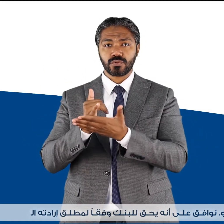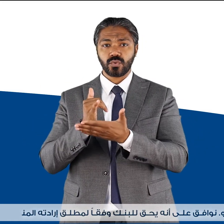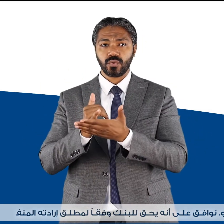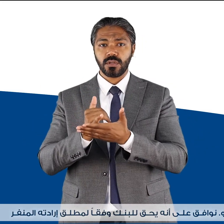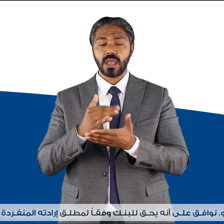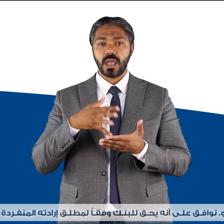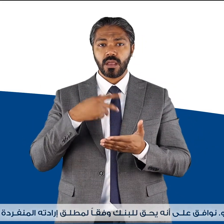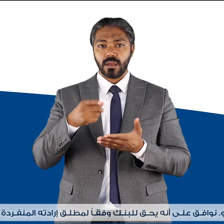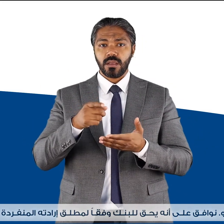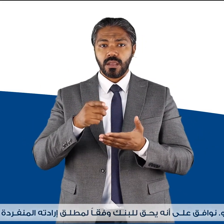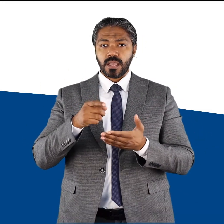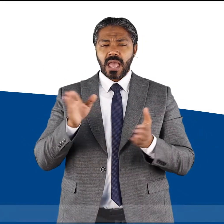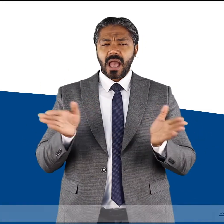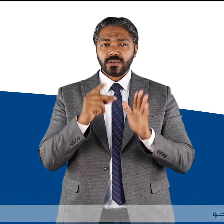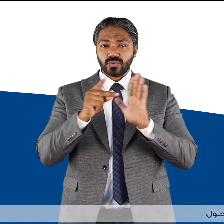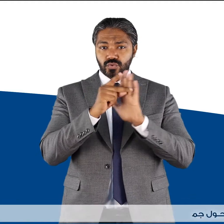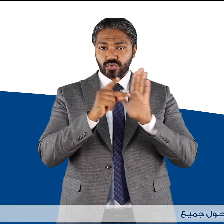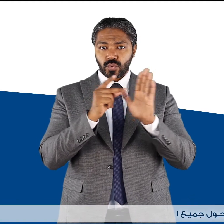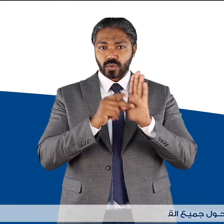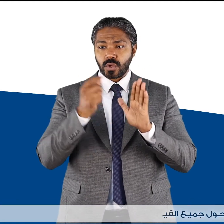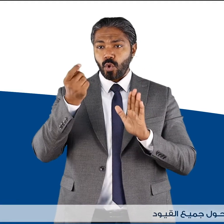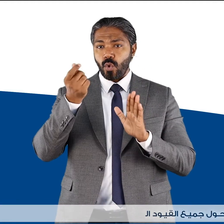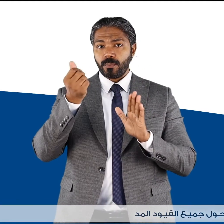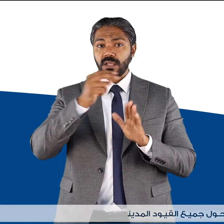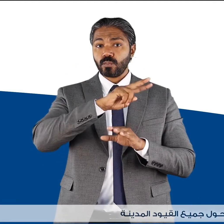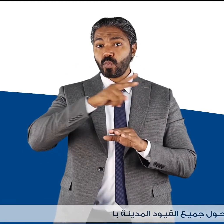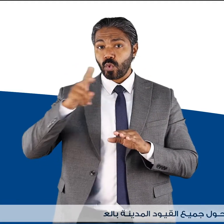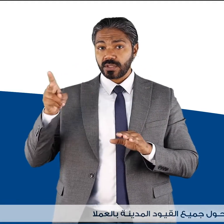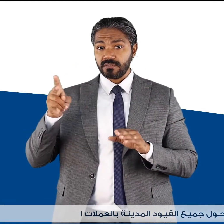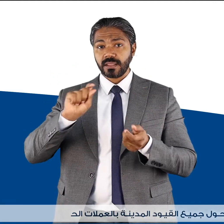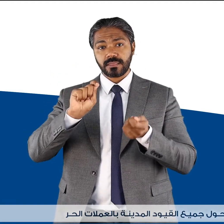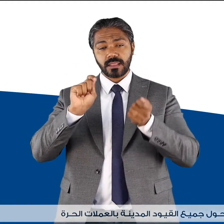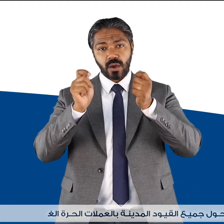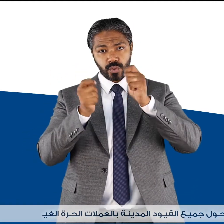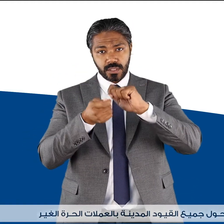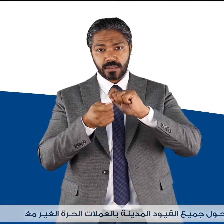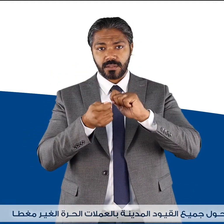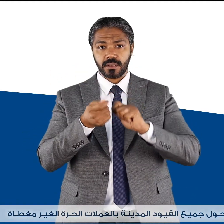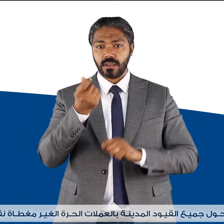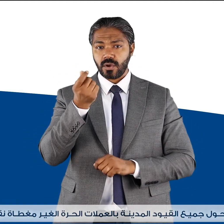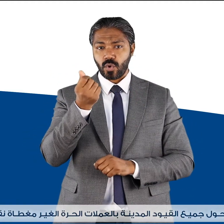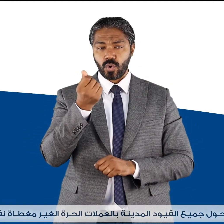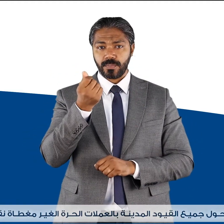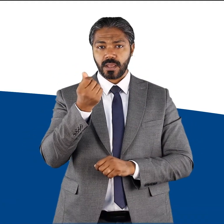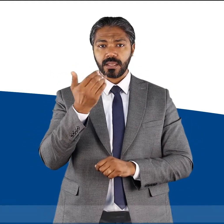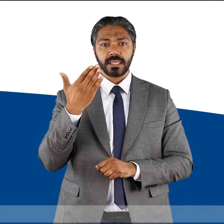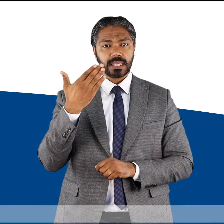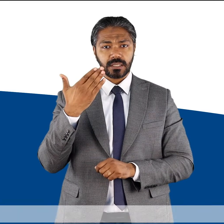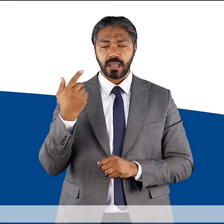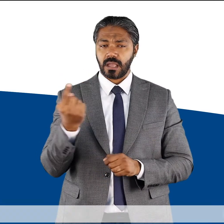إرادته المنفردة أن يحول جميع القيود المدينة بالعملات الحرة الغير مغطاة نقداً بذات عملة